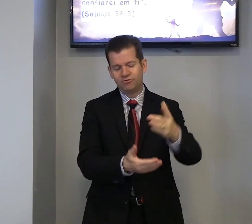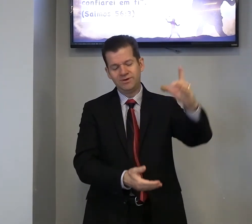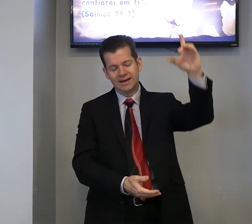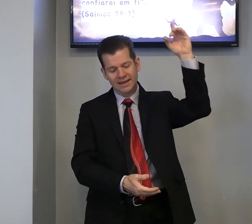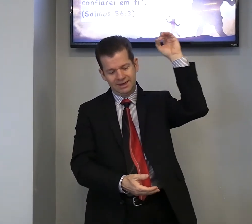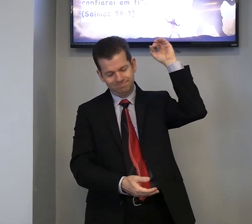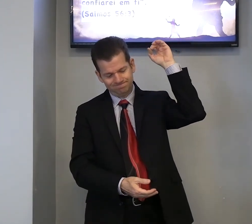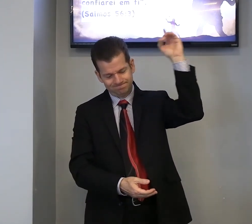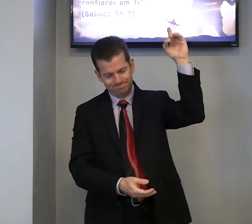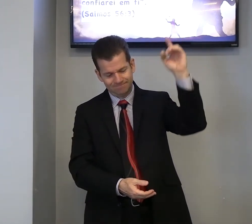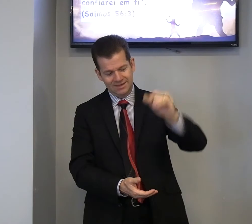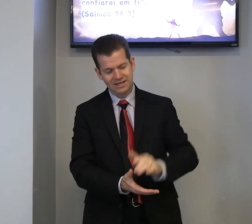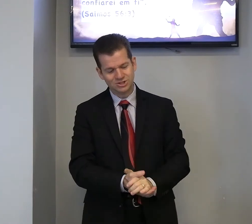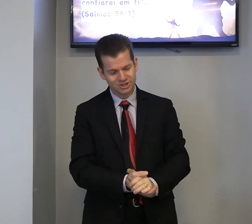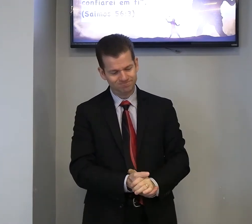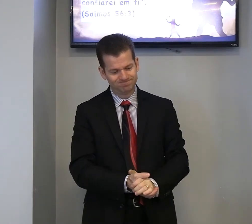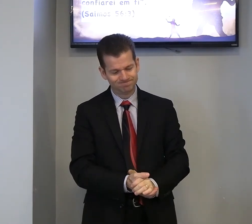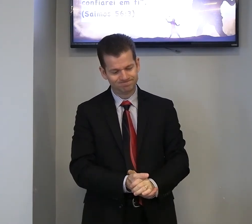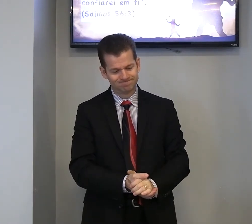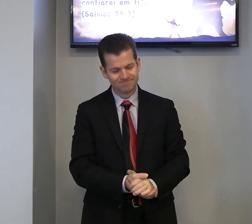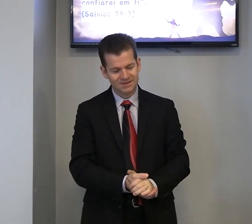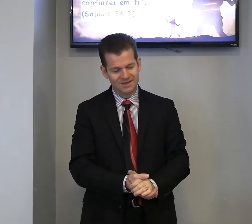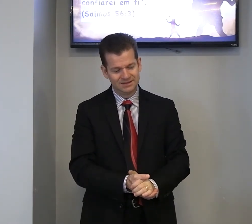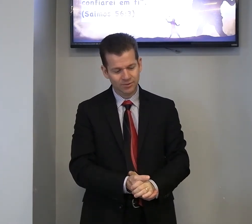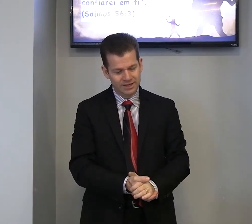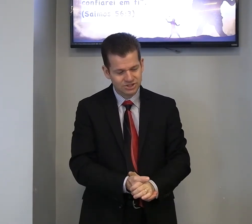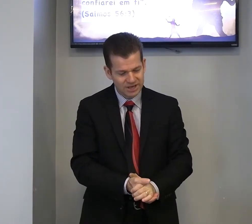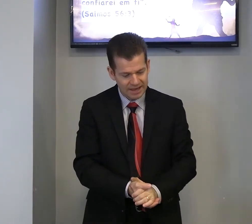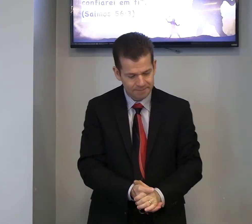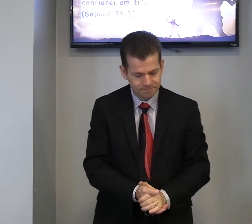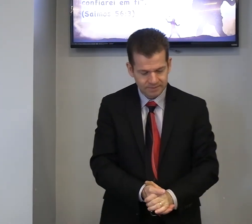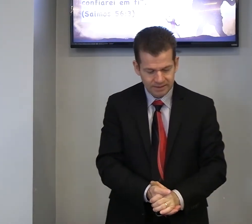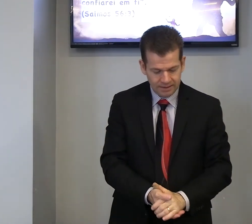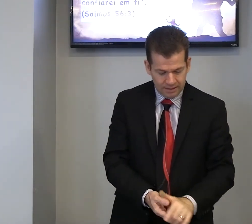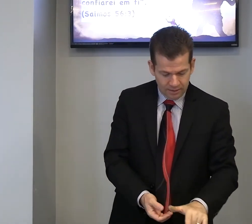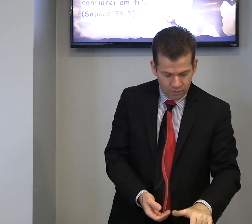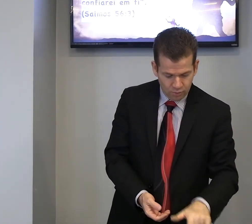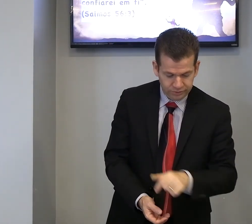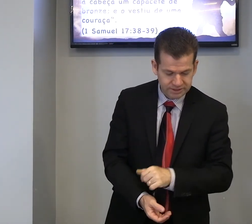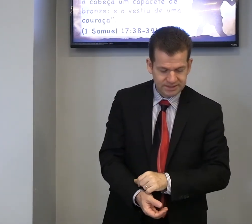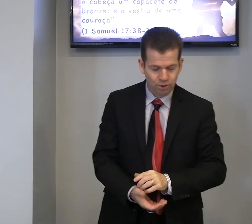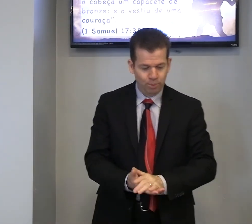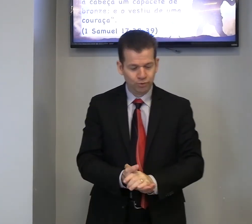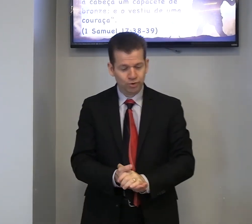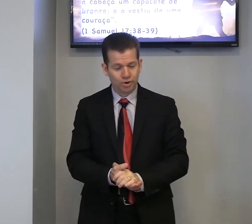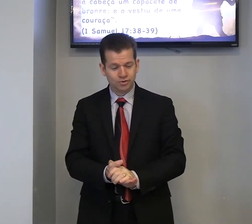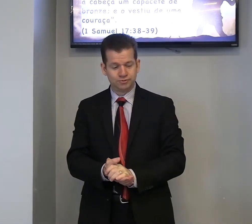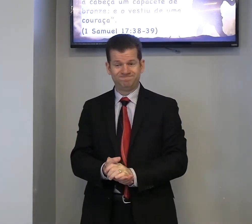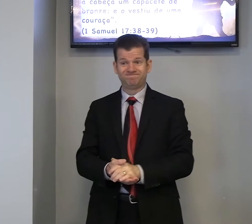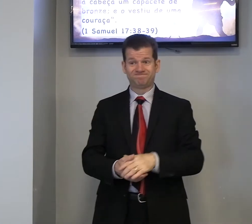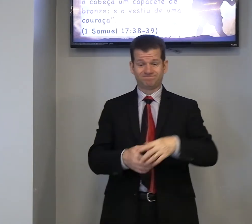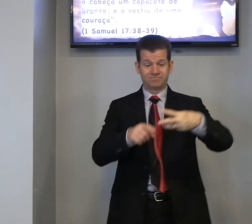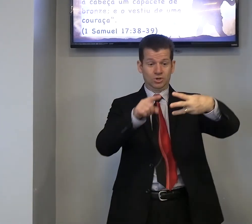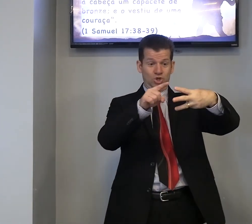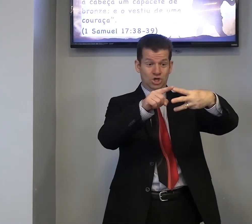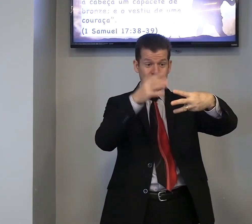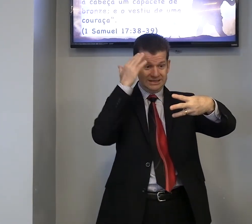confiarei em ti, então, este é, o terceiro ponto nosso, nós já